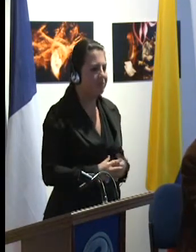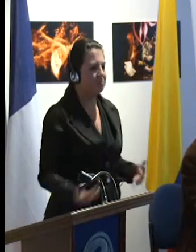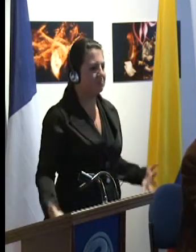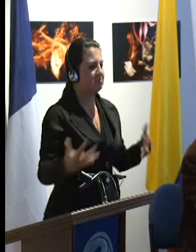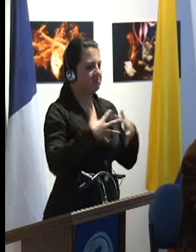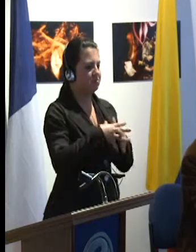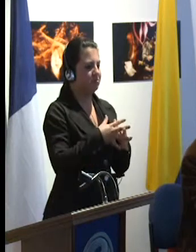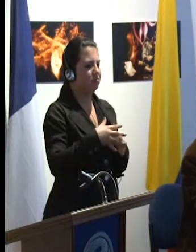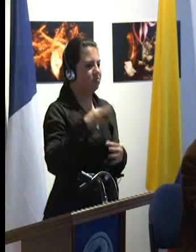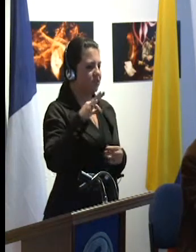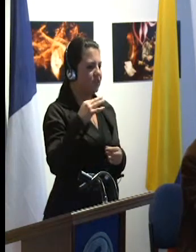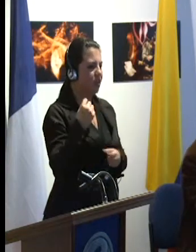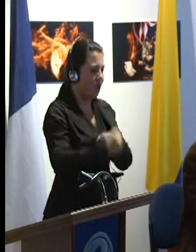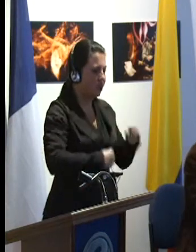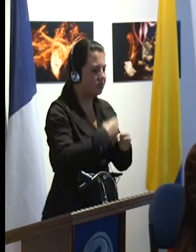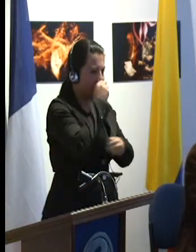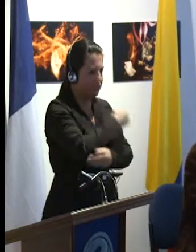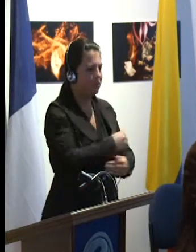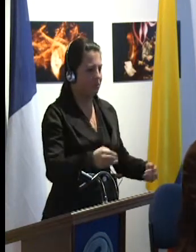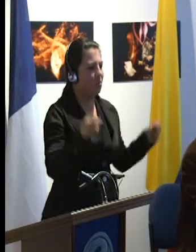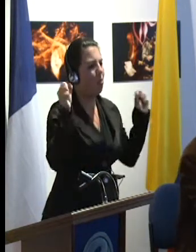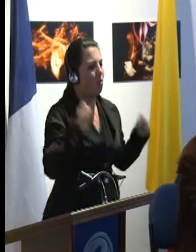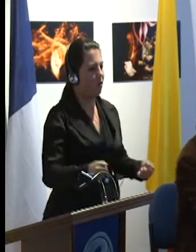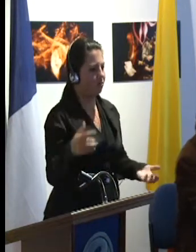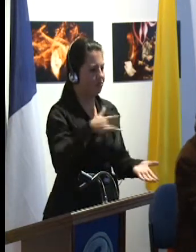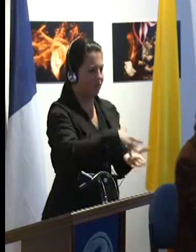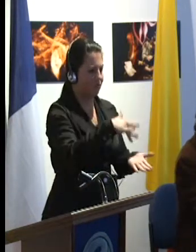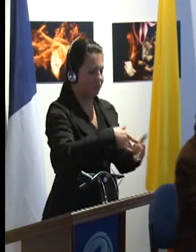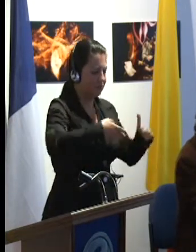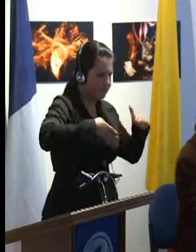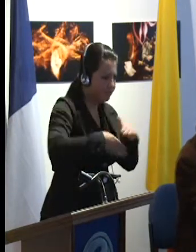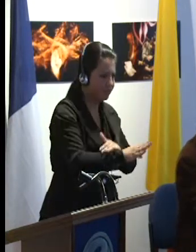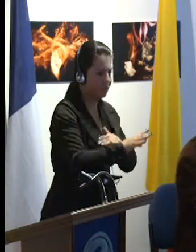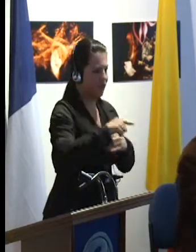asistir y participar a la escuela común,